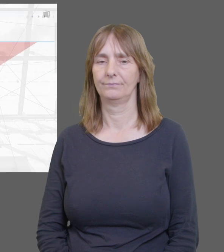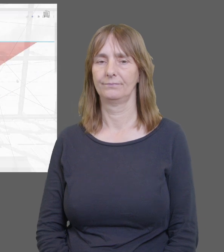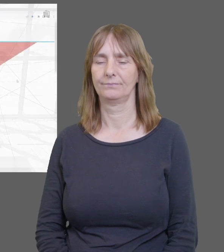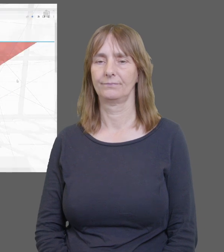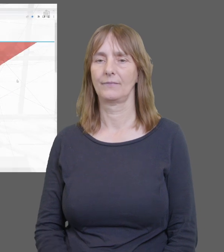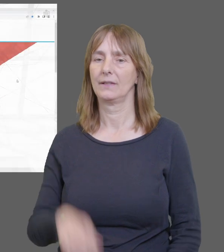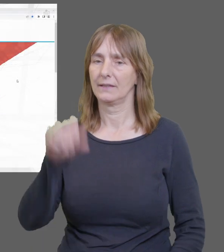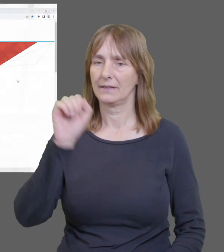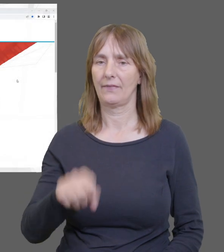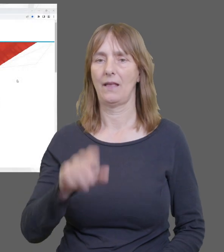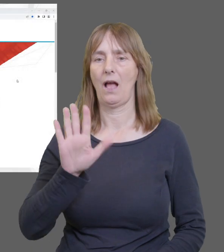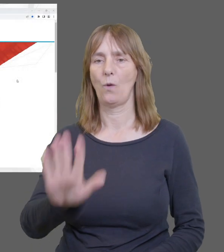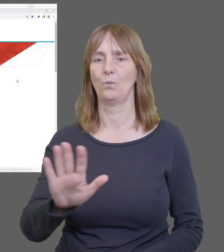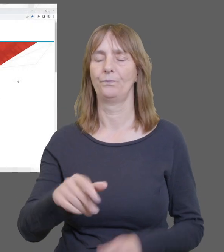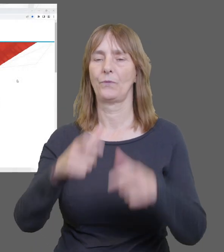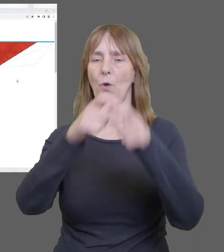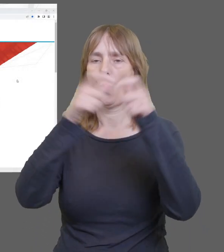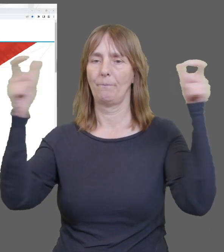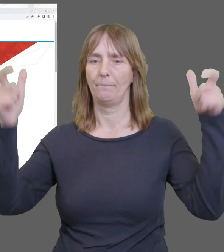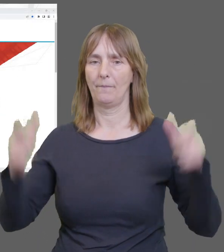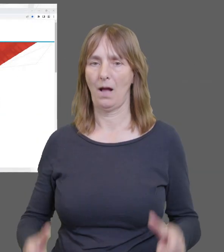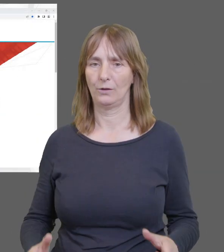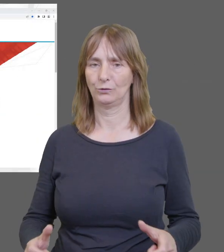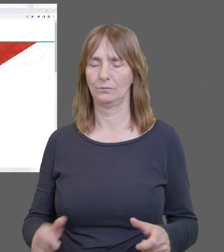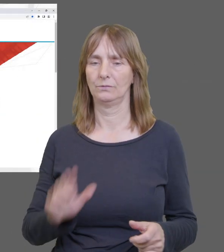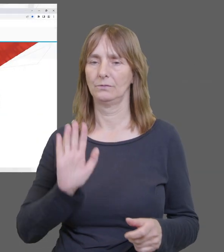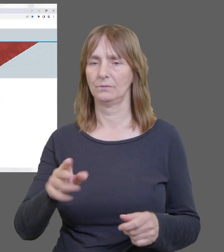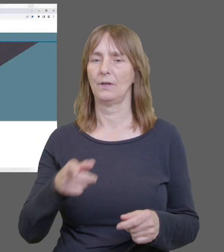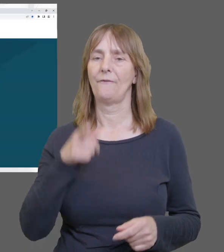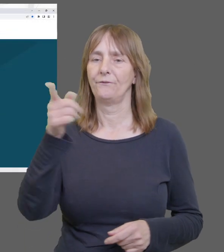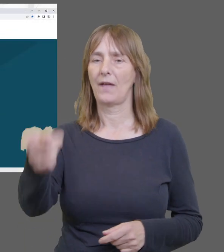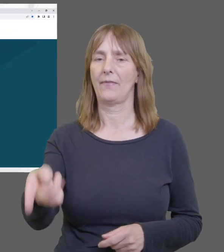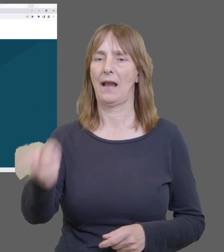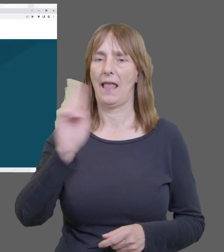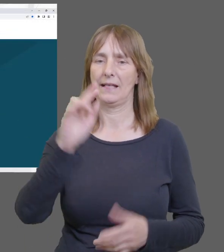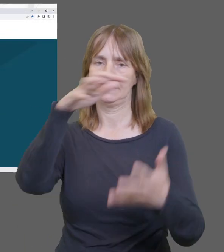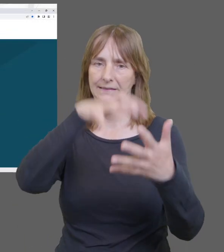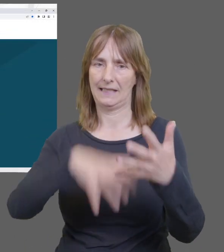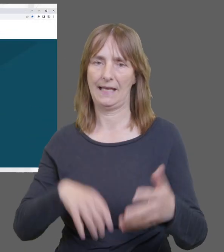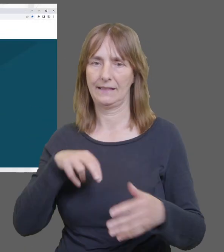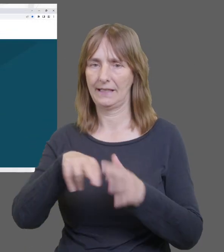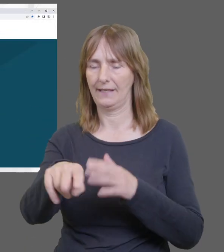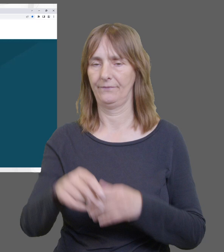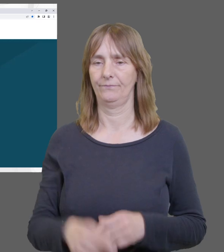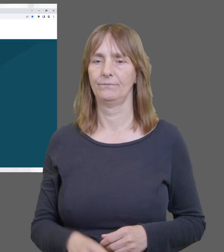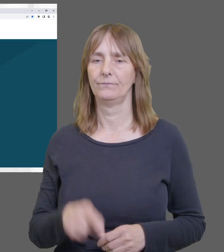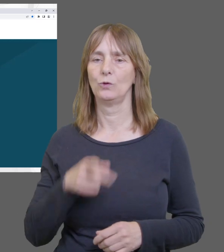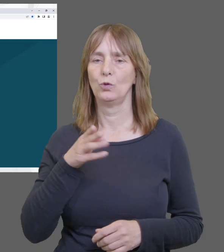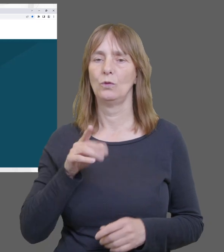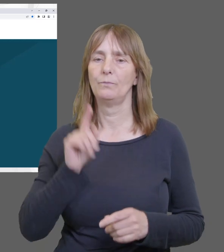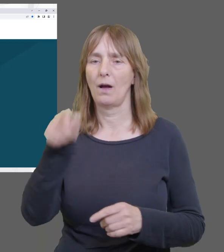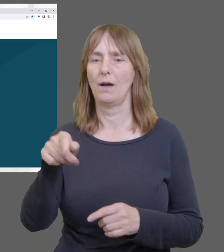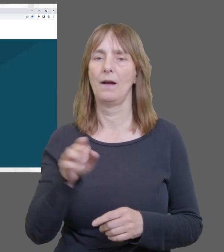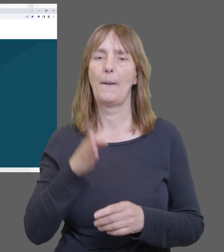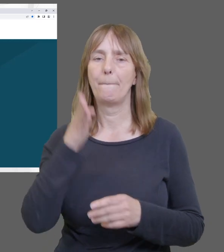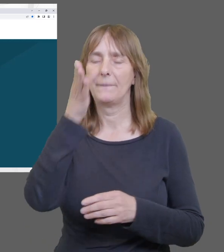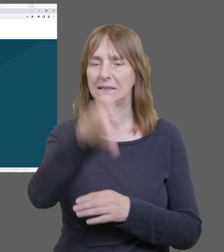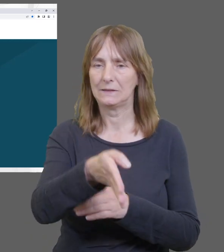Alternativ gelangen Sie auch über unsere Startseite, den Reiter Besuchen über Ausleihen und Lieferservice